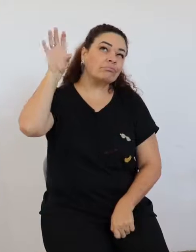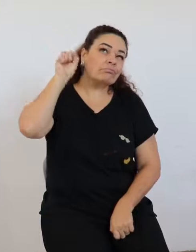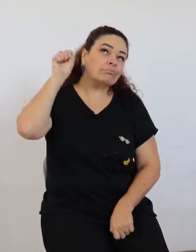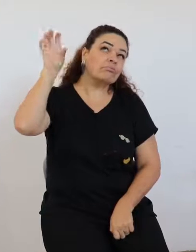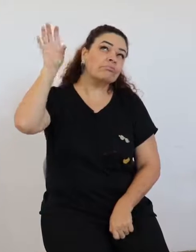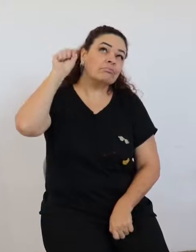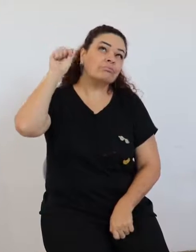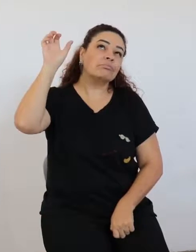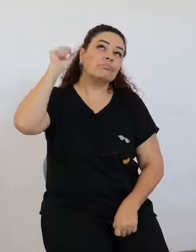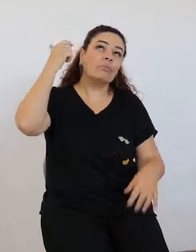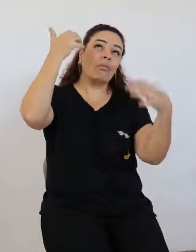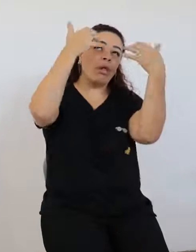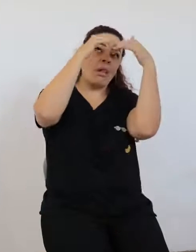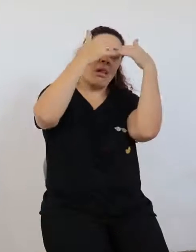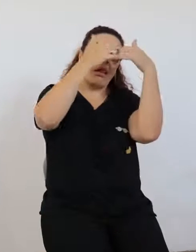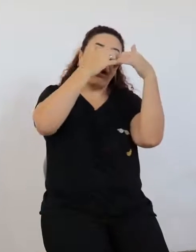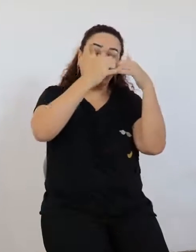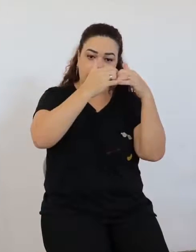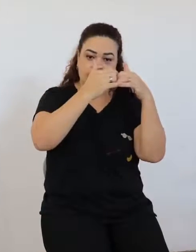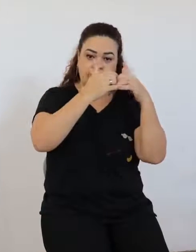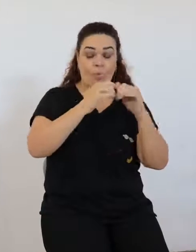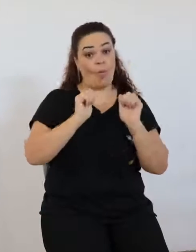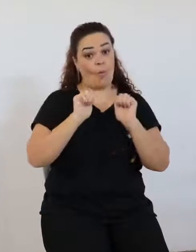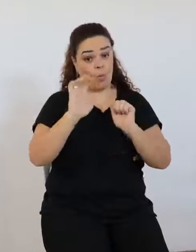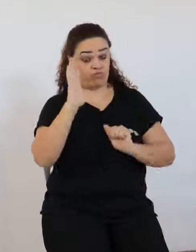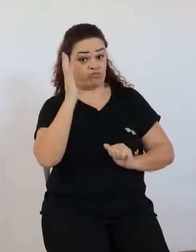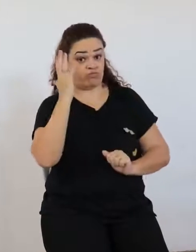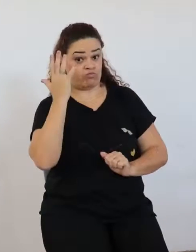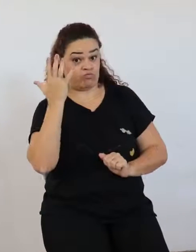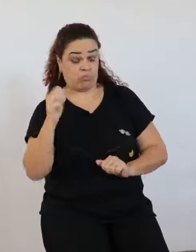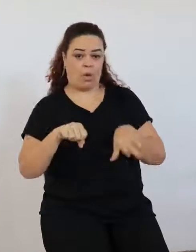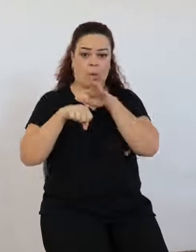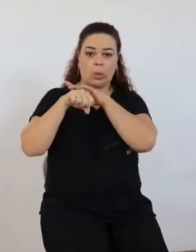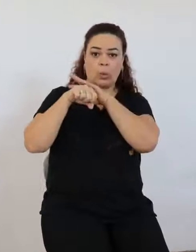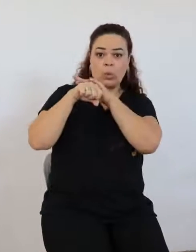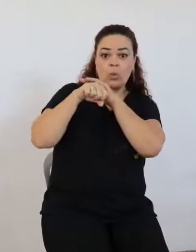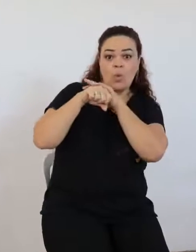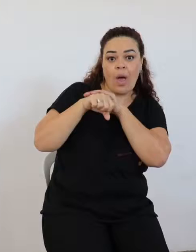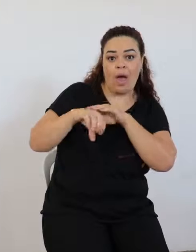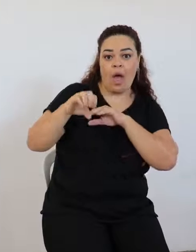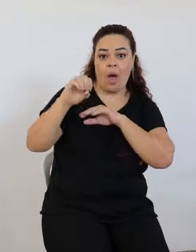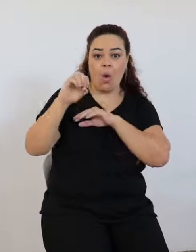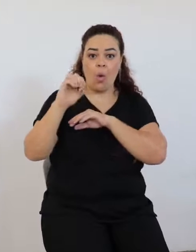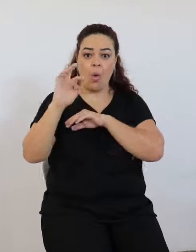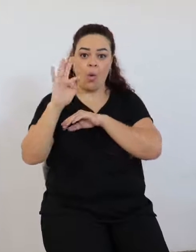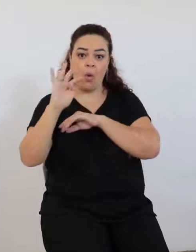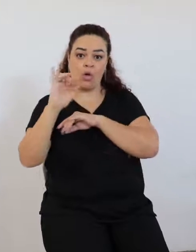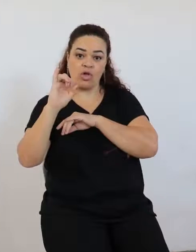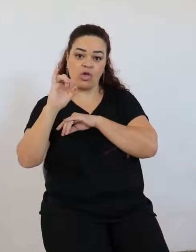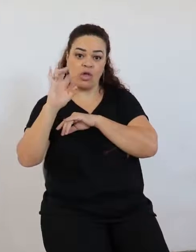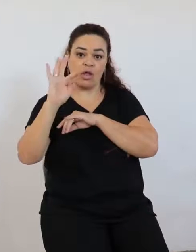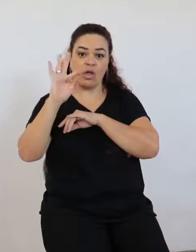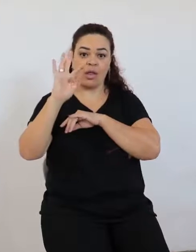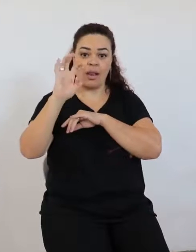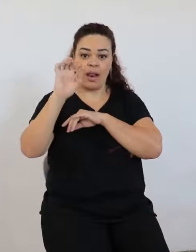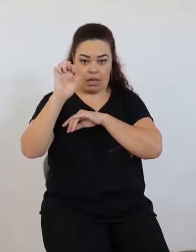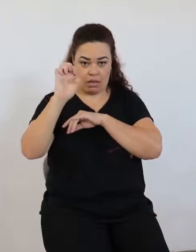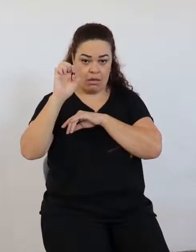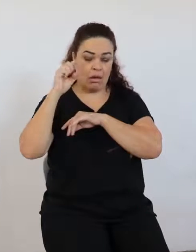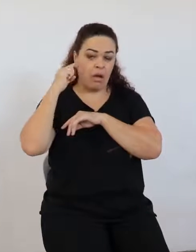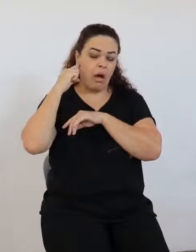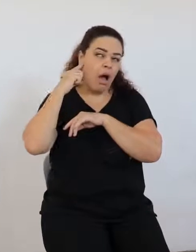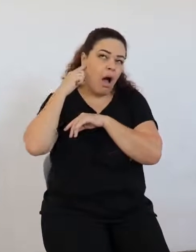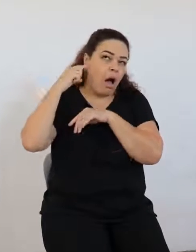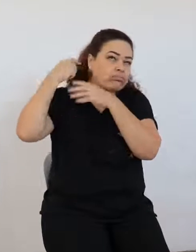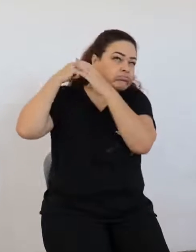criança não está escutando bem porque tem alguma infecção no ouvido, uma otite, que a gente chama, né? Pode ser essa